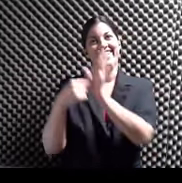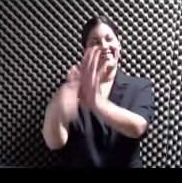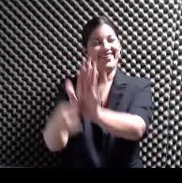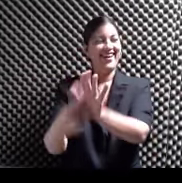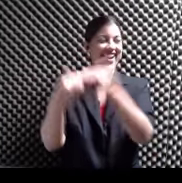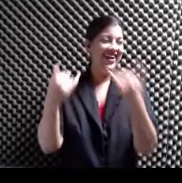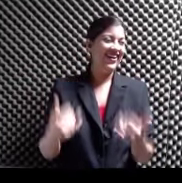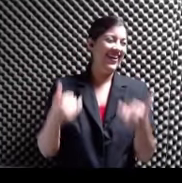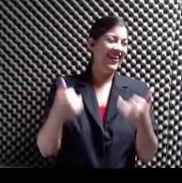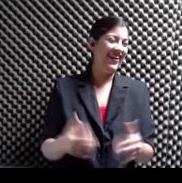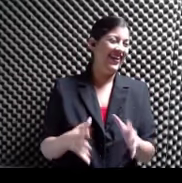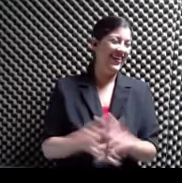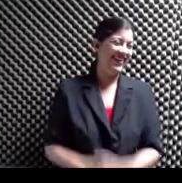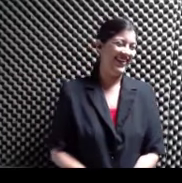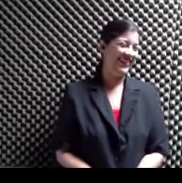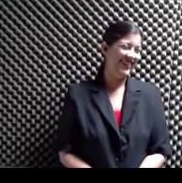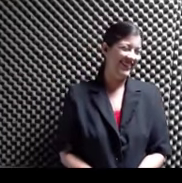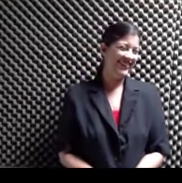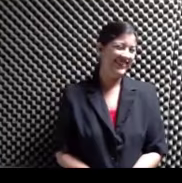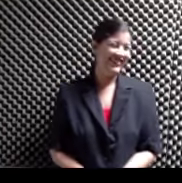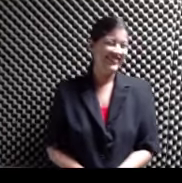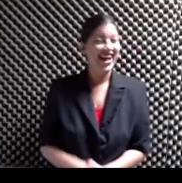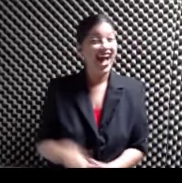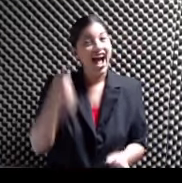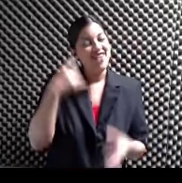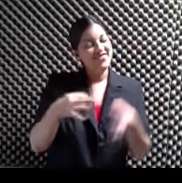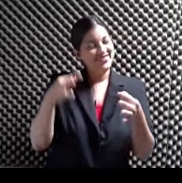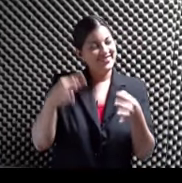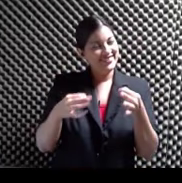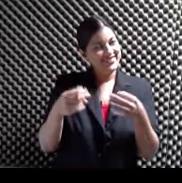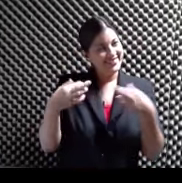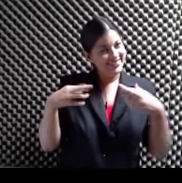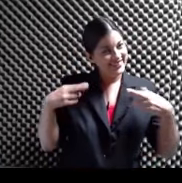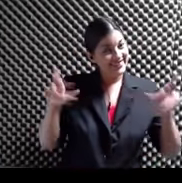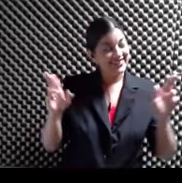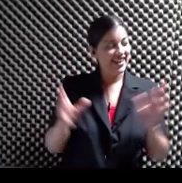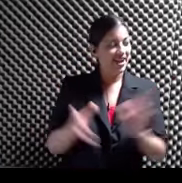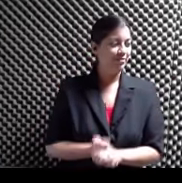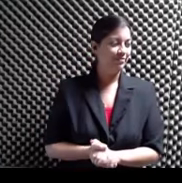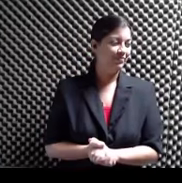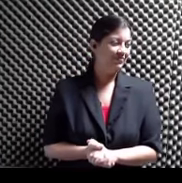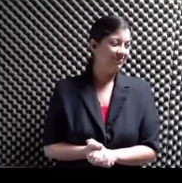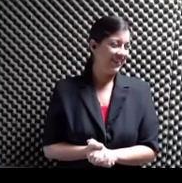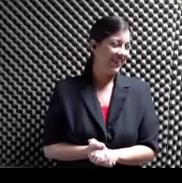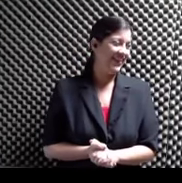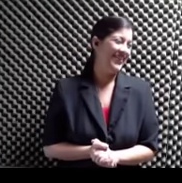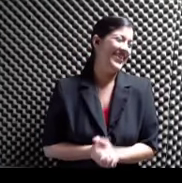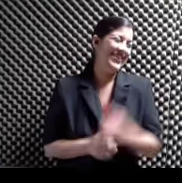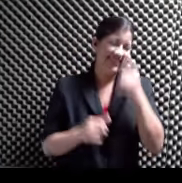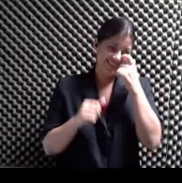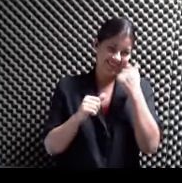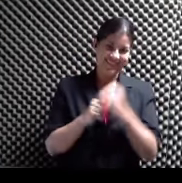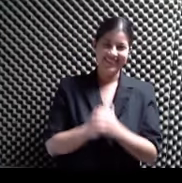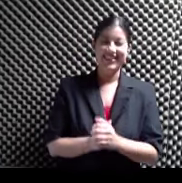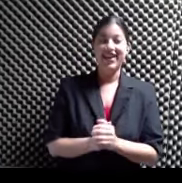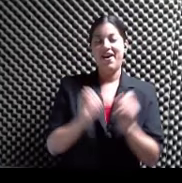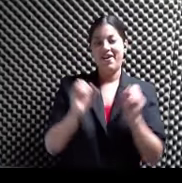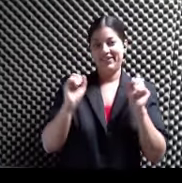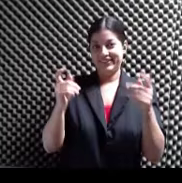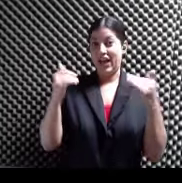ver si ha hecho Su trabajo Está lista No no no Hoy me mata Mañana es que ya se pone lista Pero bueno Exacto Aquí tenía la probadita Vamos